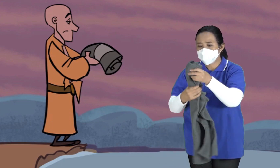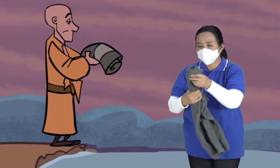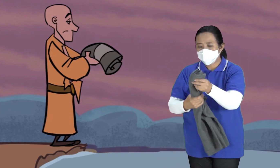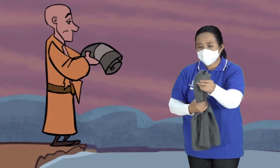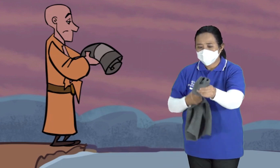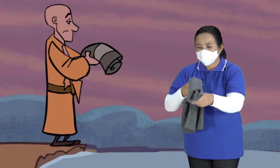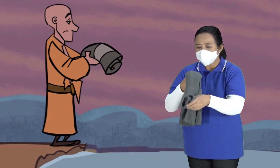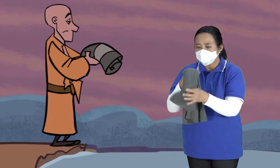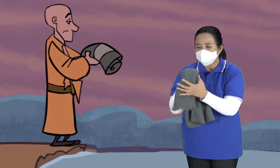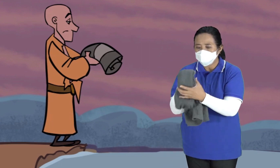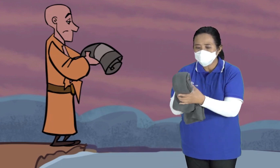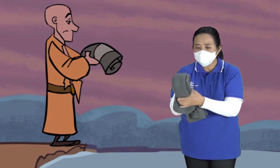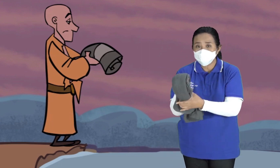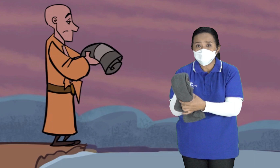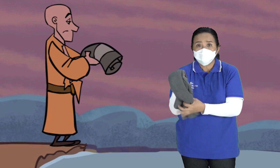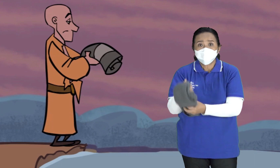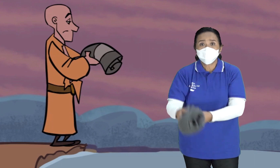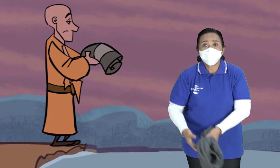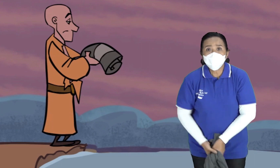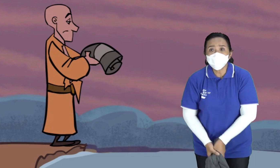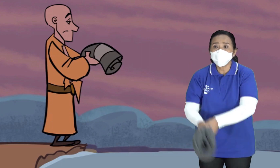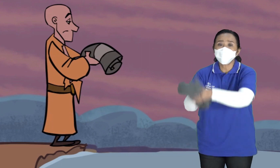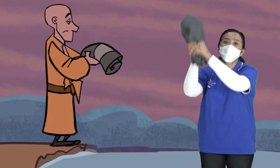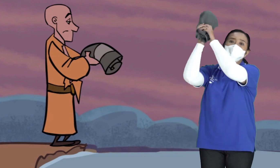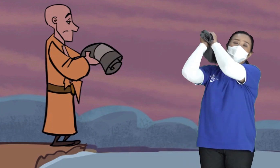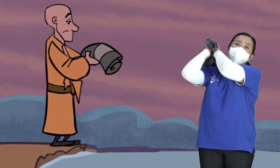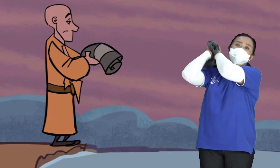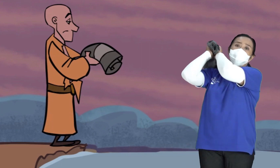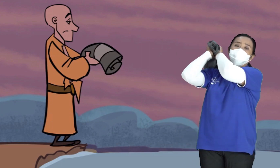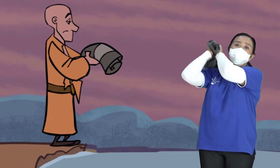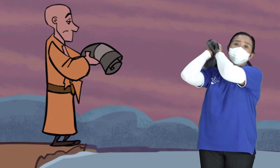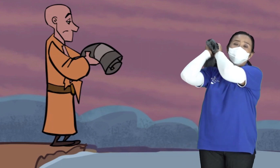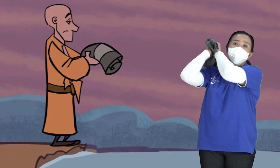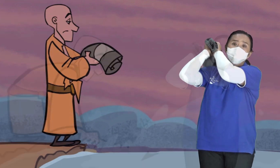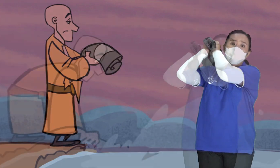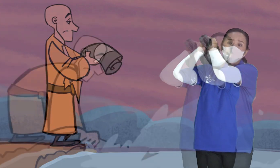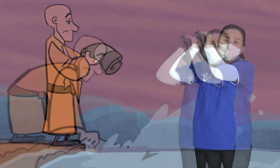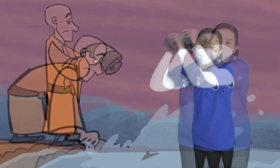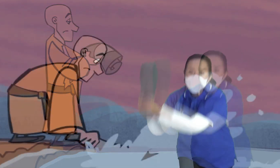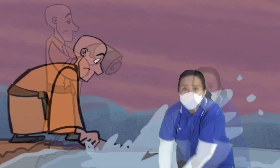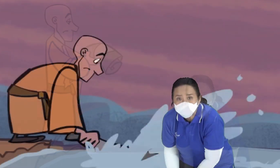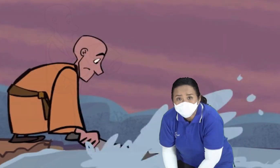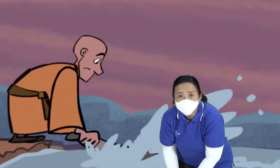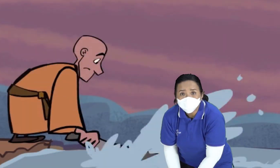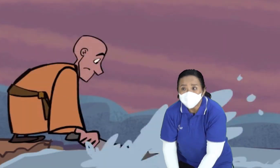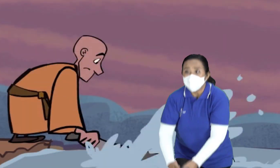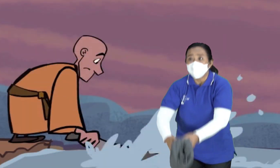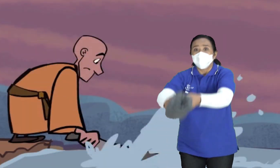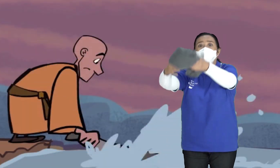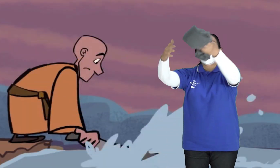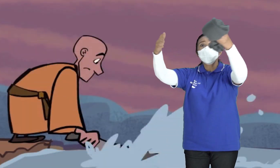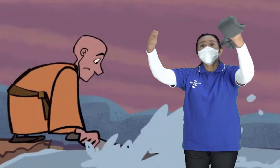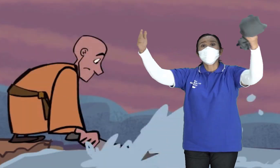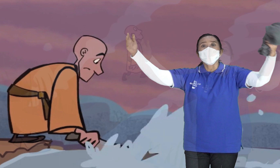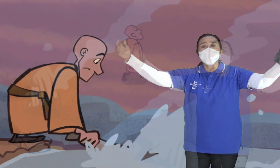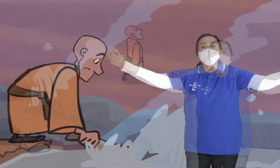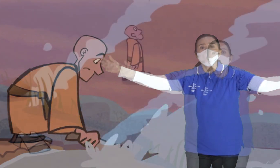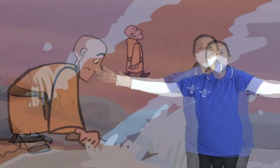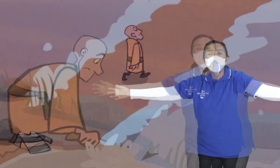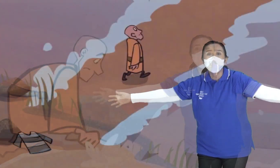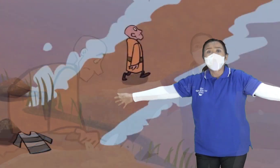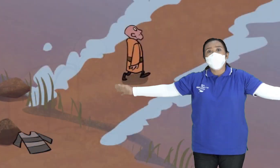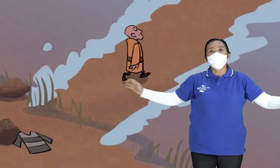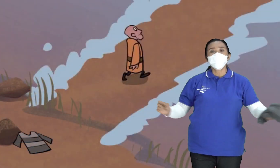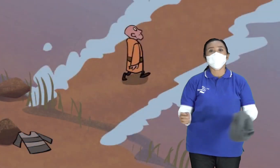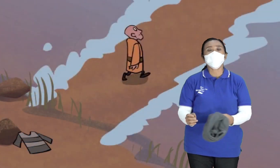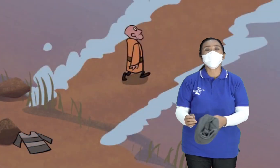Di gulung Dia pukulkan lagi ke Air Sungai Yordan Air Sungai Yordan